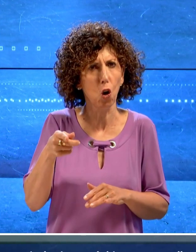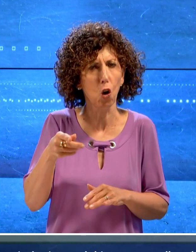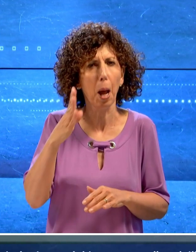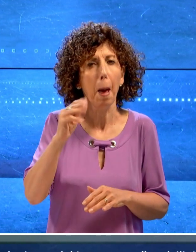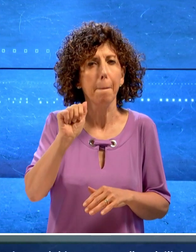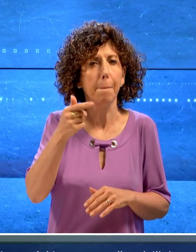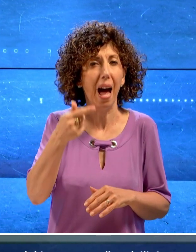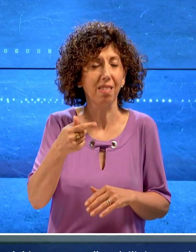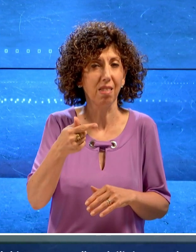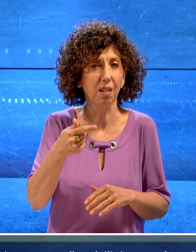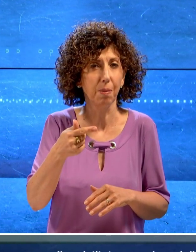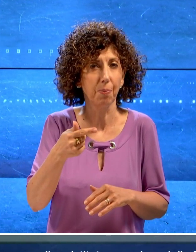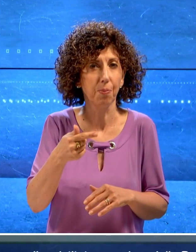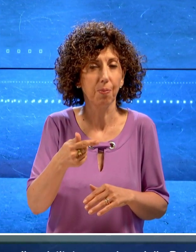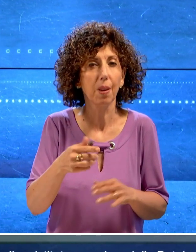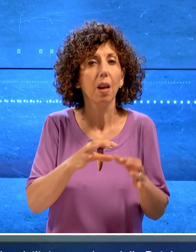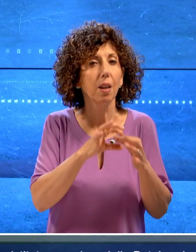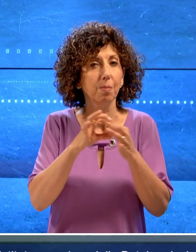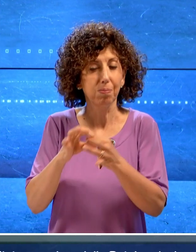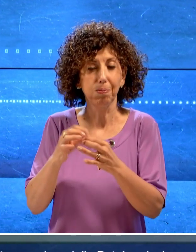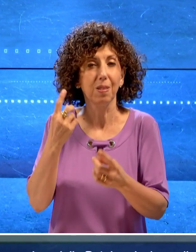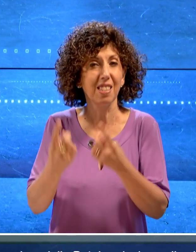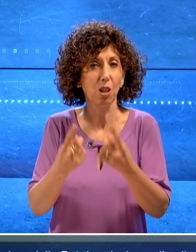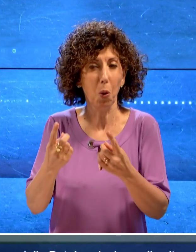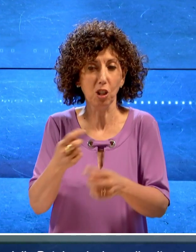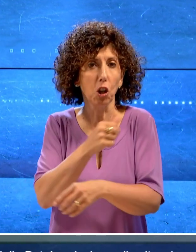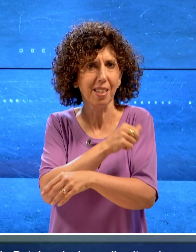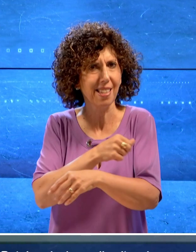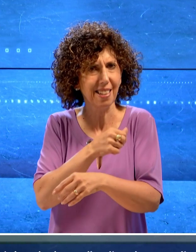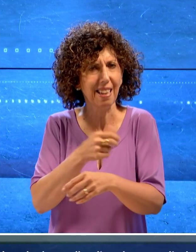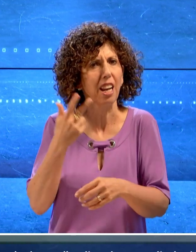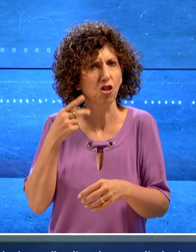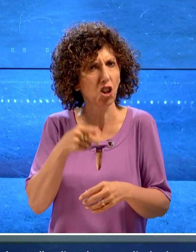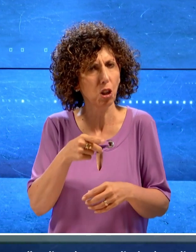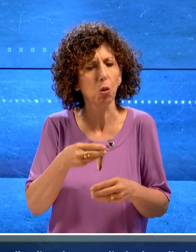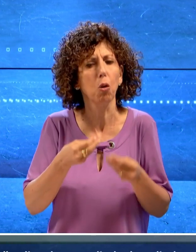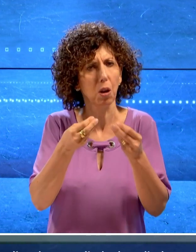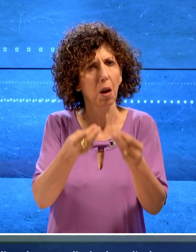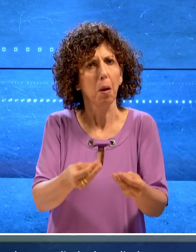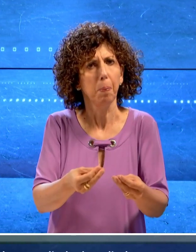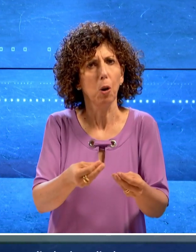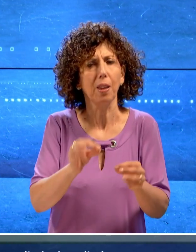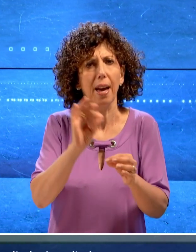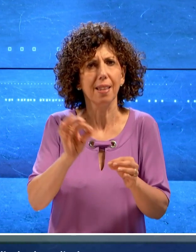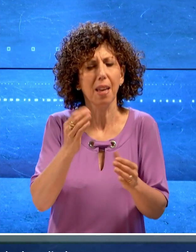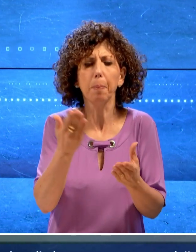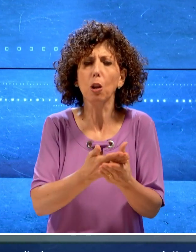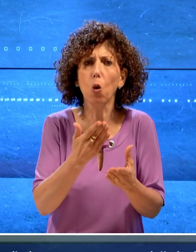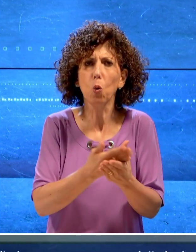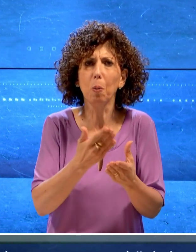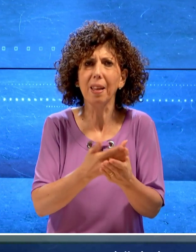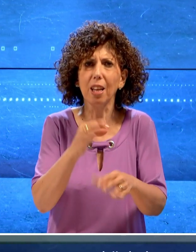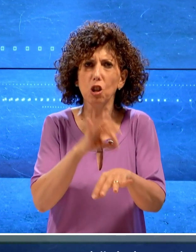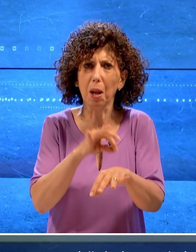BAT in relazione alla situazione sanitaria i genitori avevano sempre prodotto la documentazione